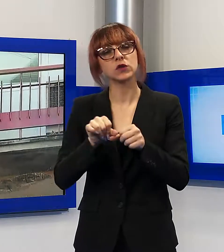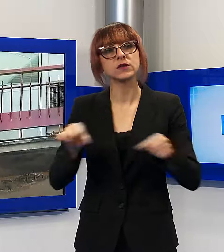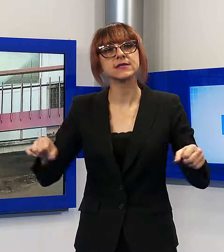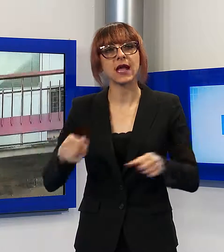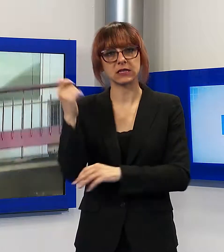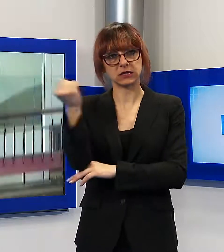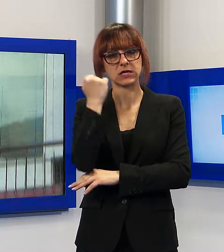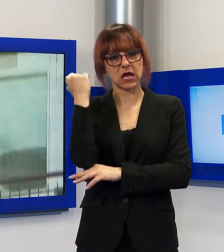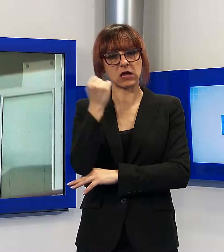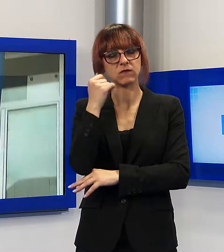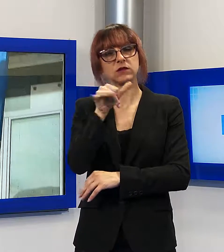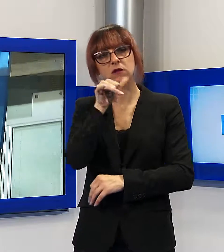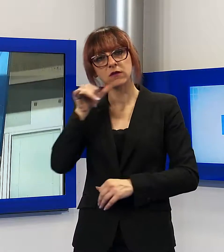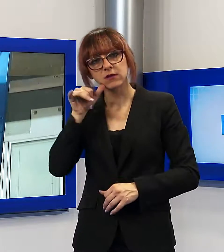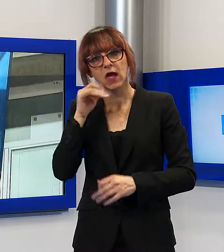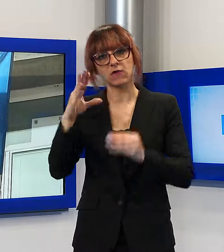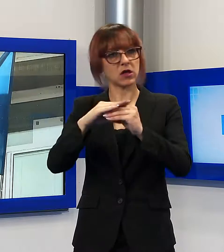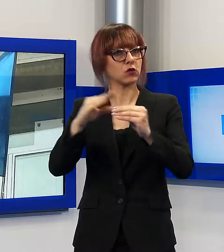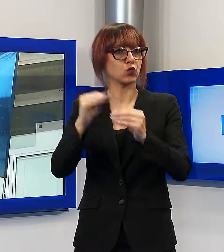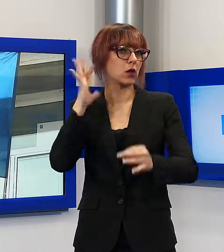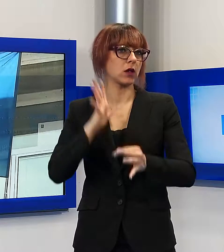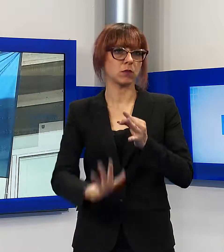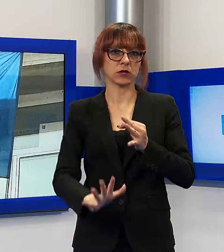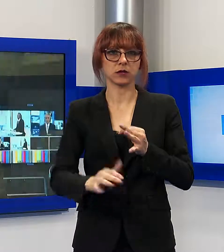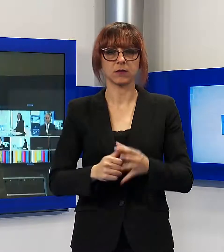servizio e immediatamente ristrutturare.